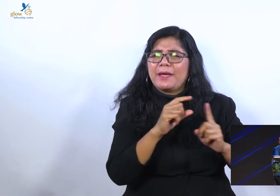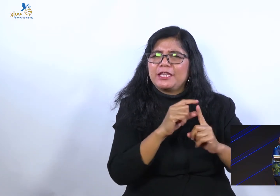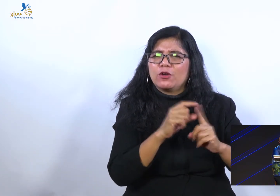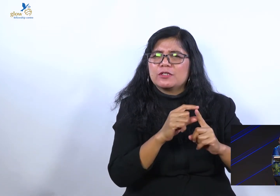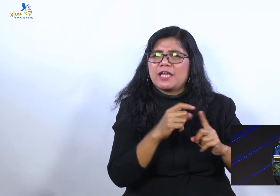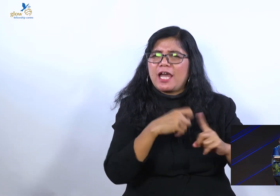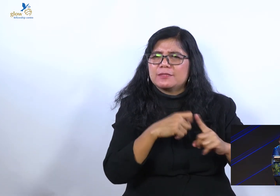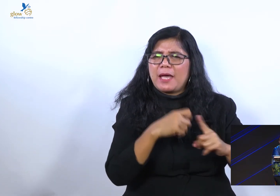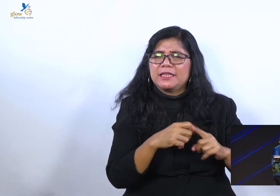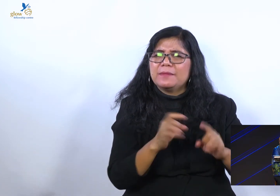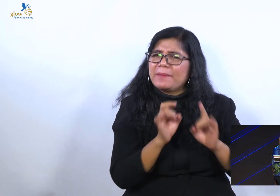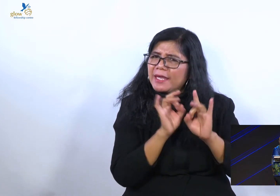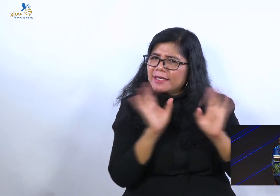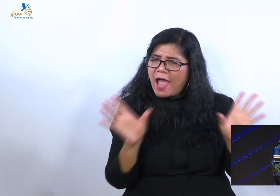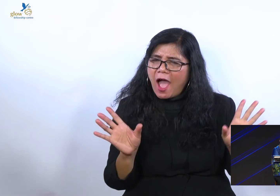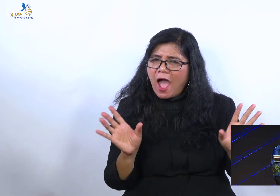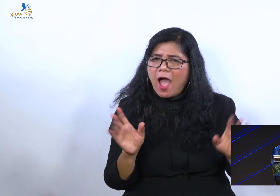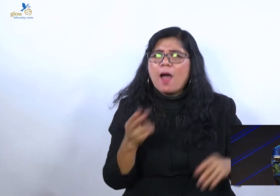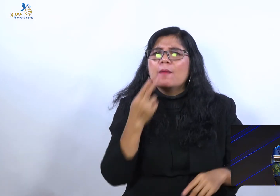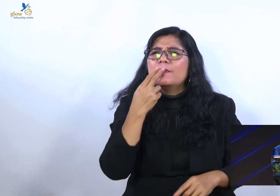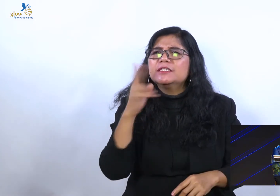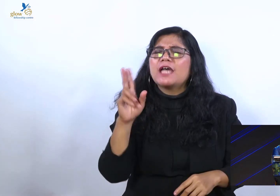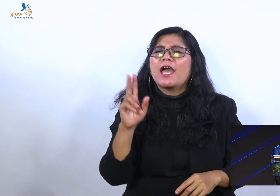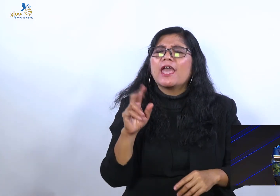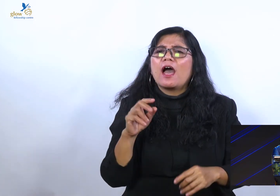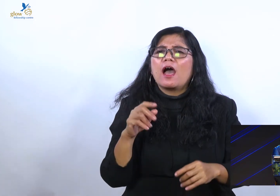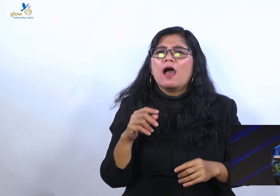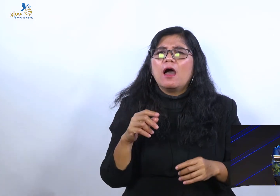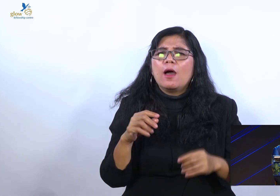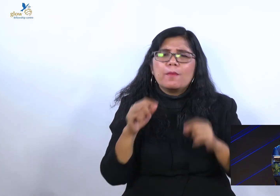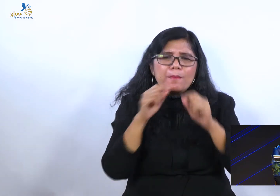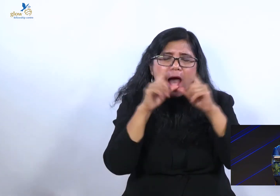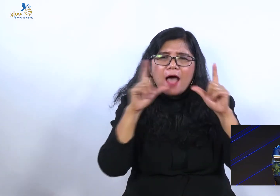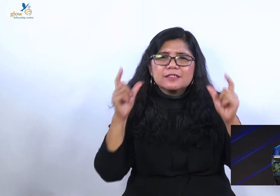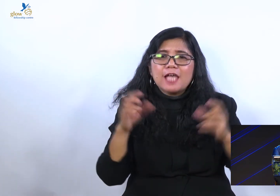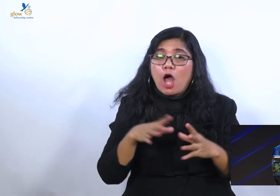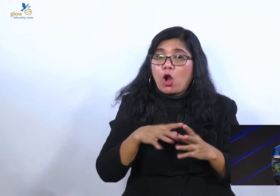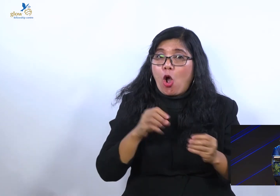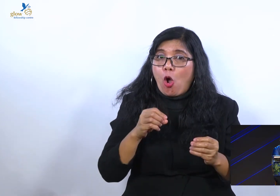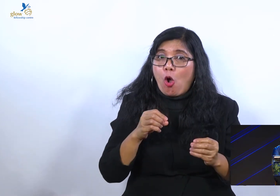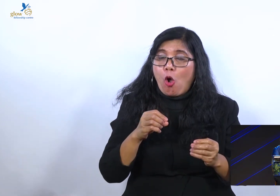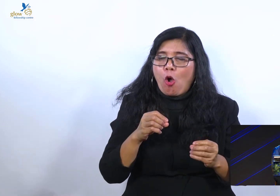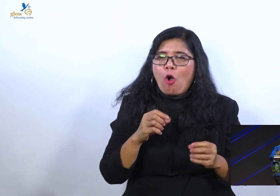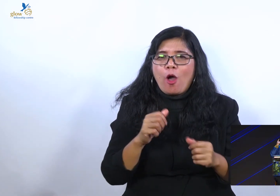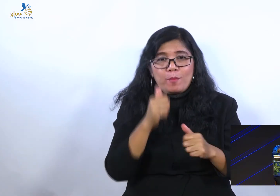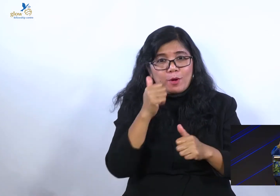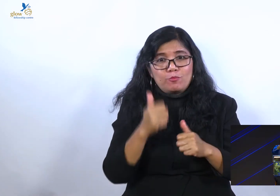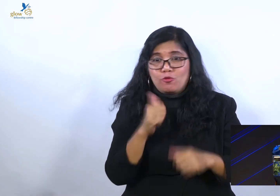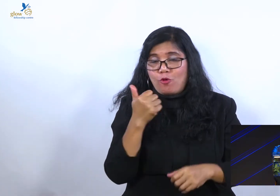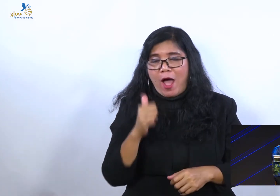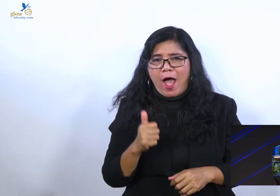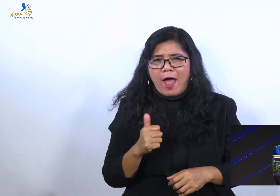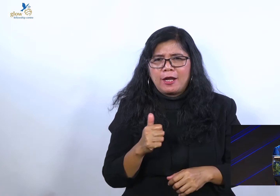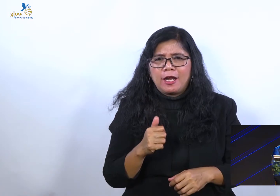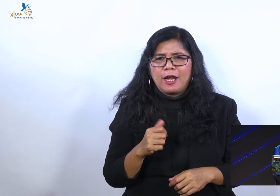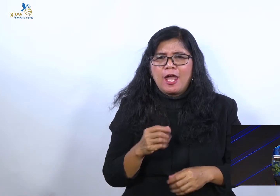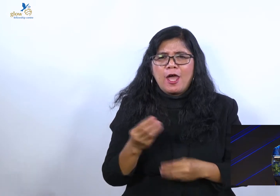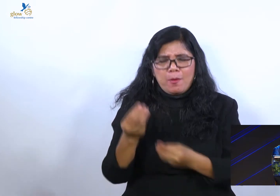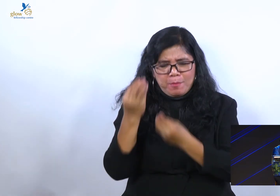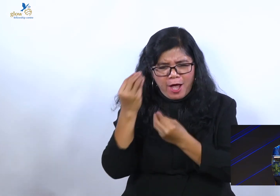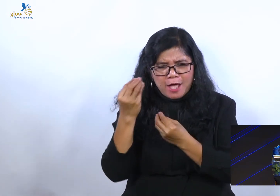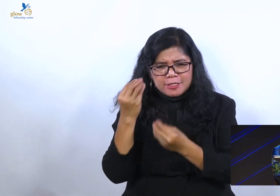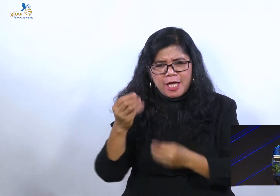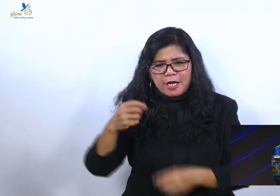Orang karismatik memang mengajar tentang perpuluhan. Orang karismatik memang dengan bangga mengajar ada karunia-karunia roh.